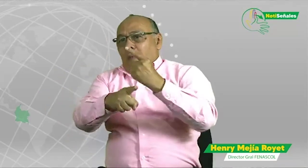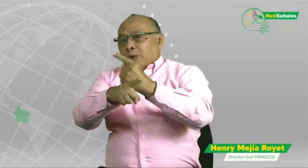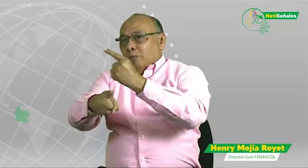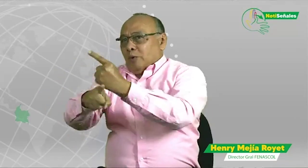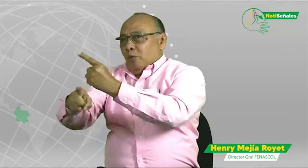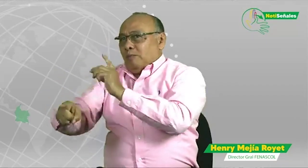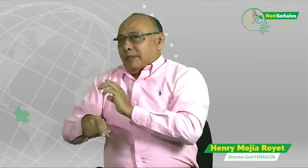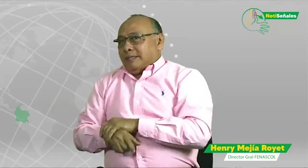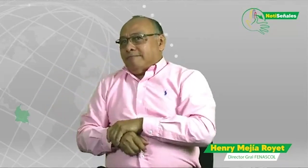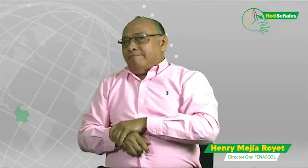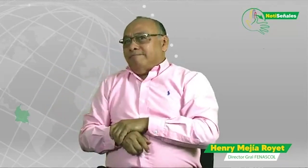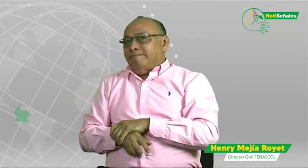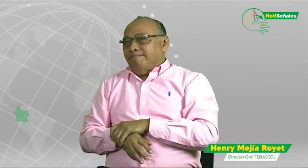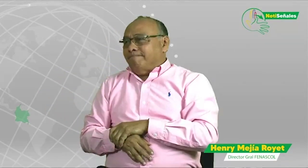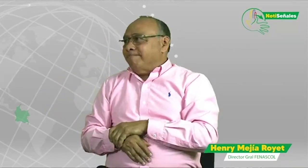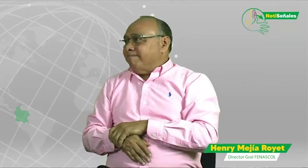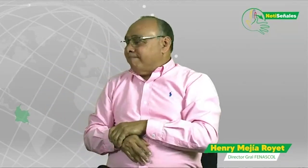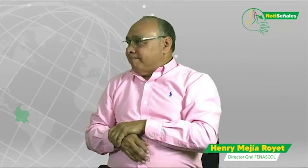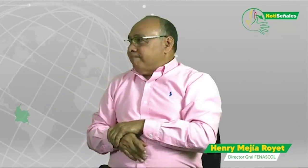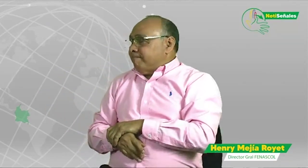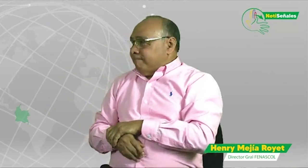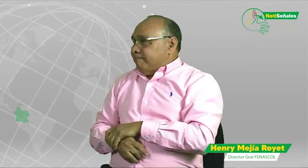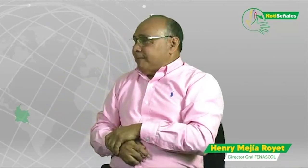hombro con ustedes para llegar a que todo esto se cumpla